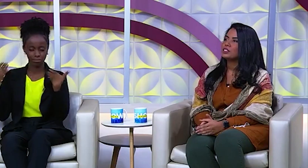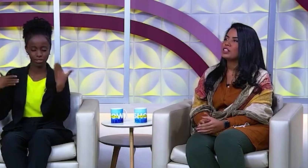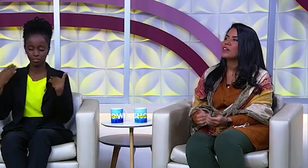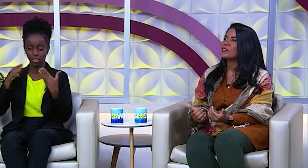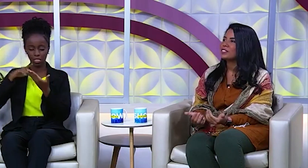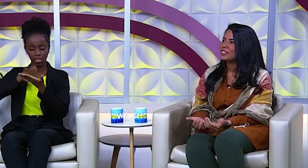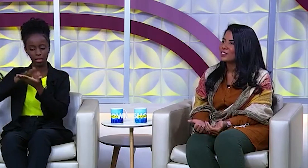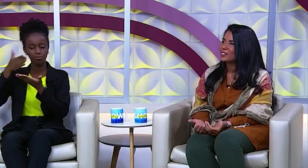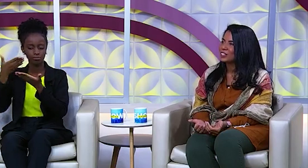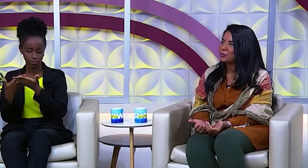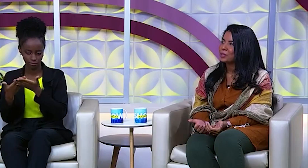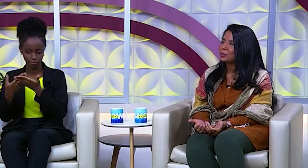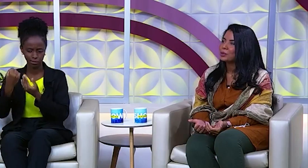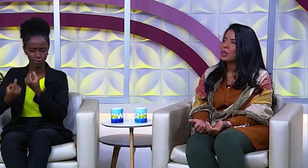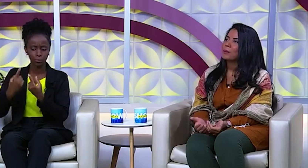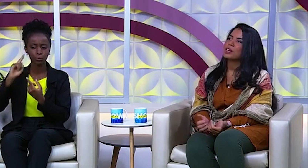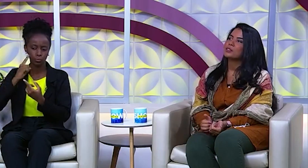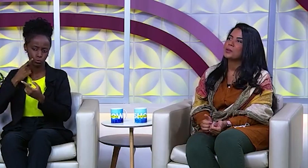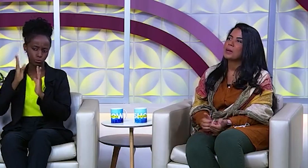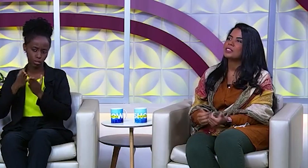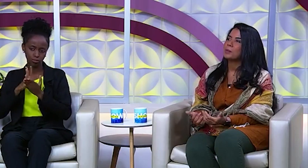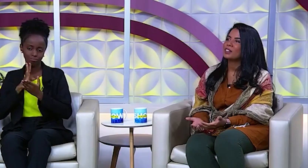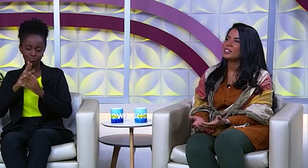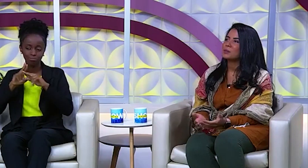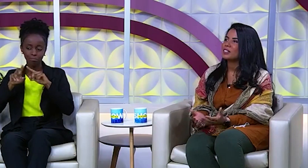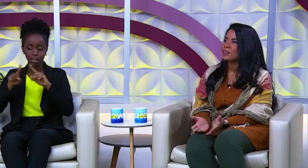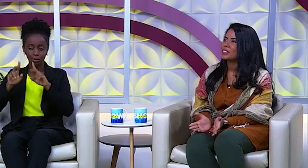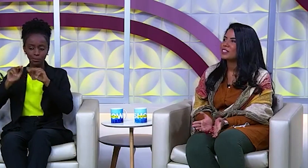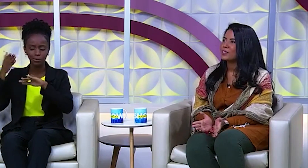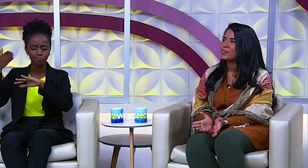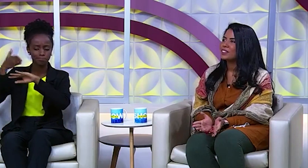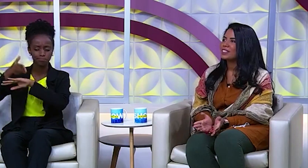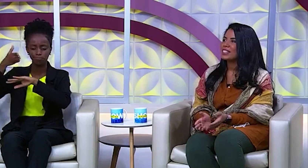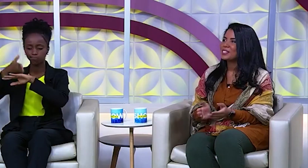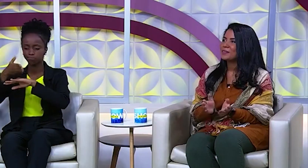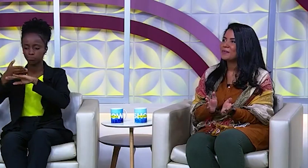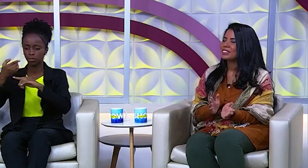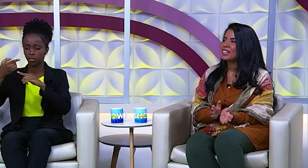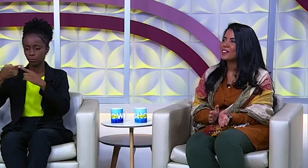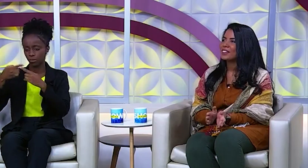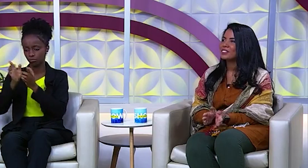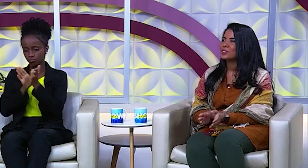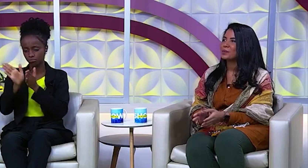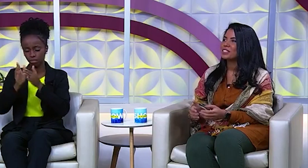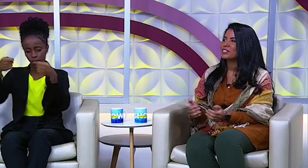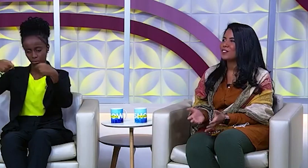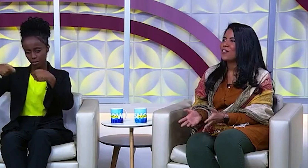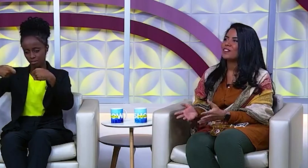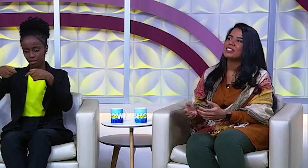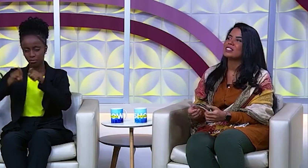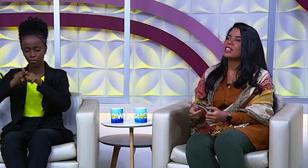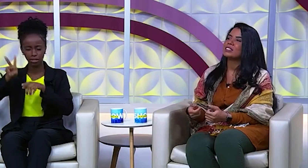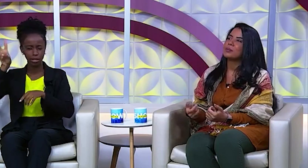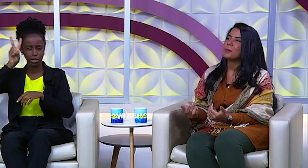Muitos deles já conheciam o Jardim Bíblico, mas não tinham participado desse passeio acessível, que é esse passeio e descobrir as